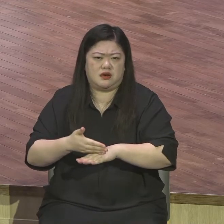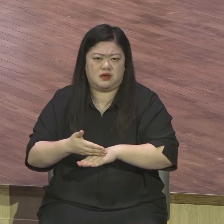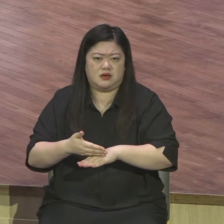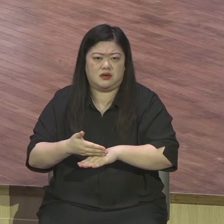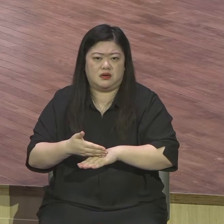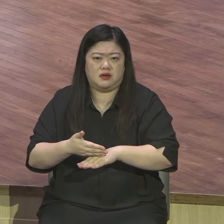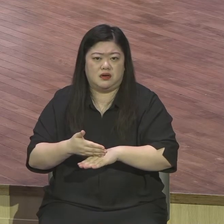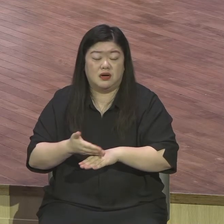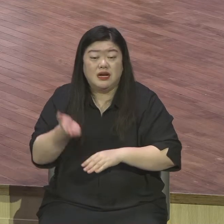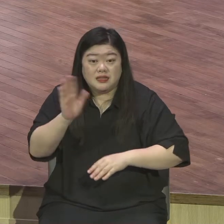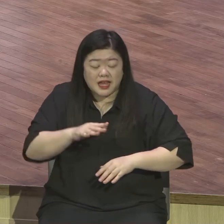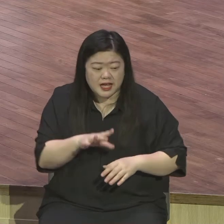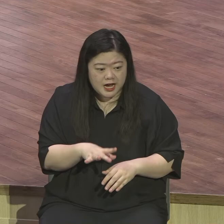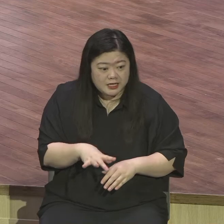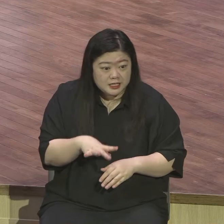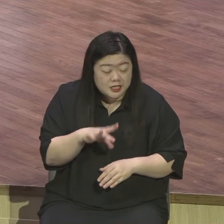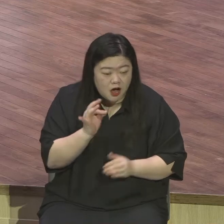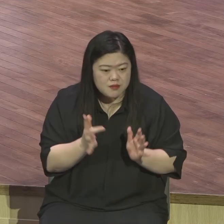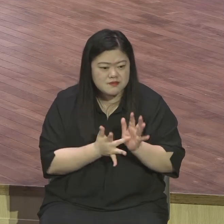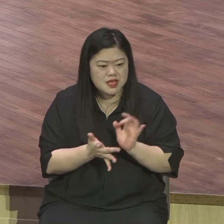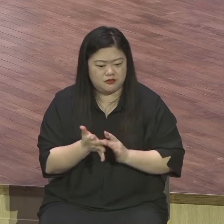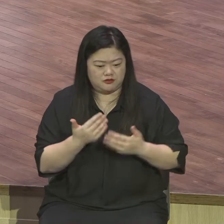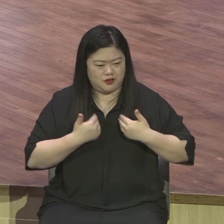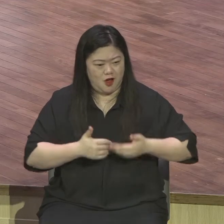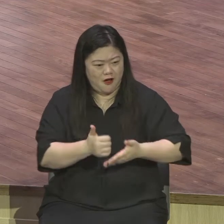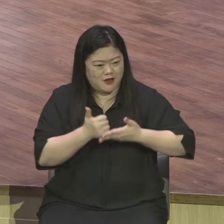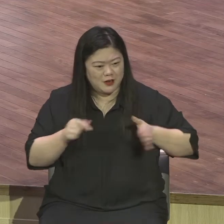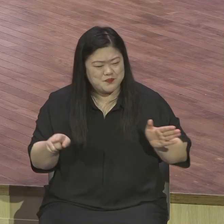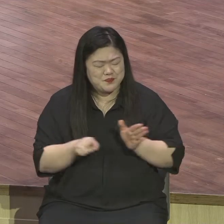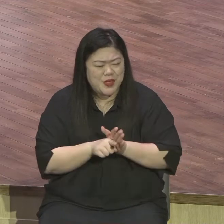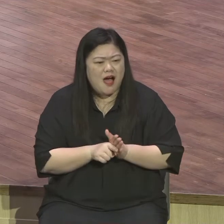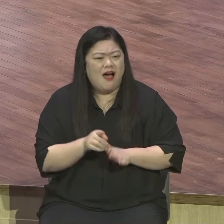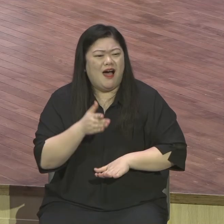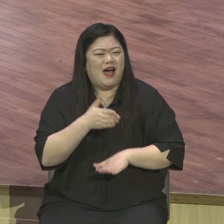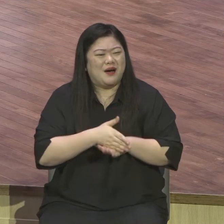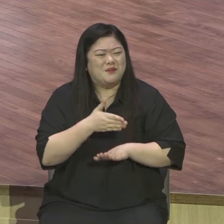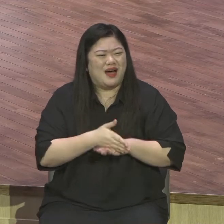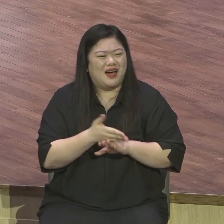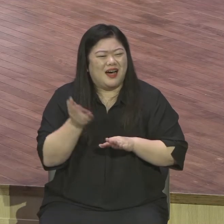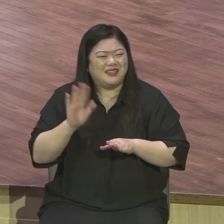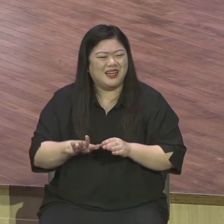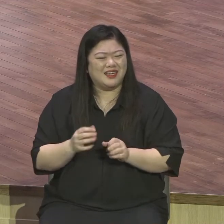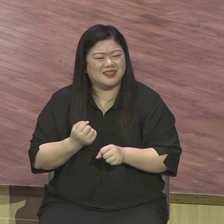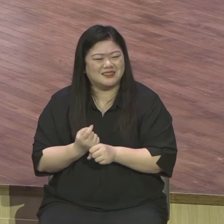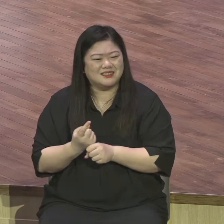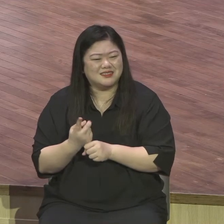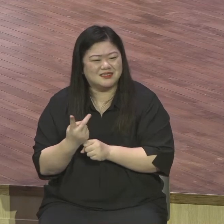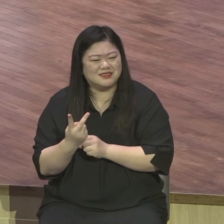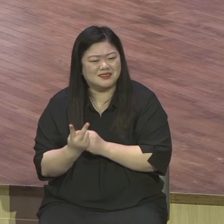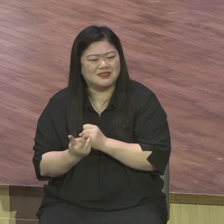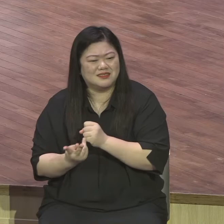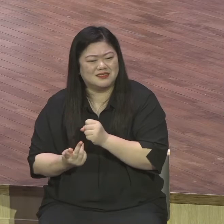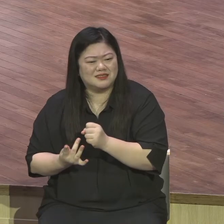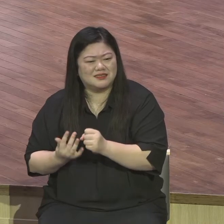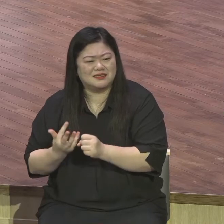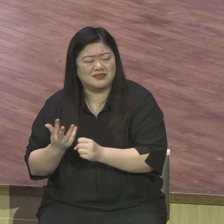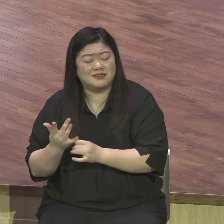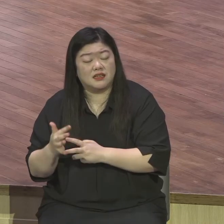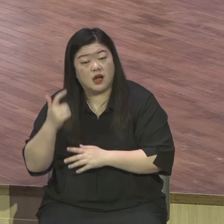새로워지기 바랍니다 시간이 흐를수록 정말 제대로 된 성경적 신앙생활을 해야 됩니다 사도